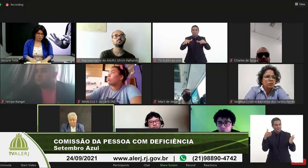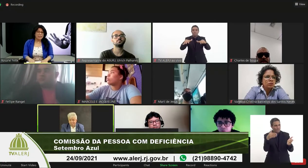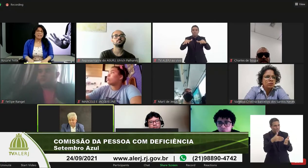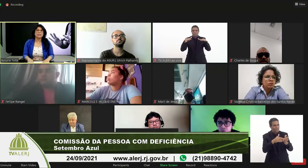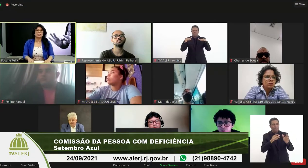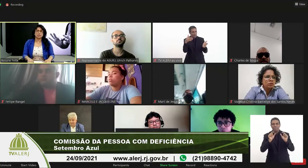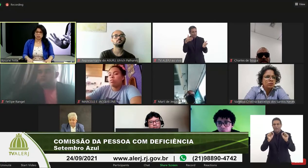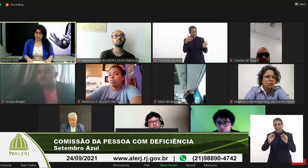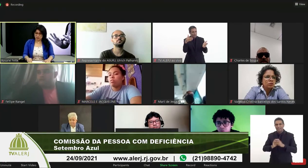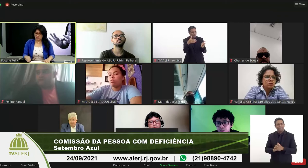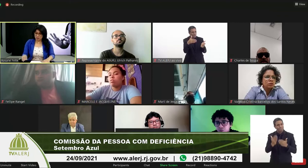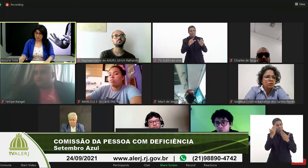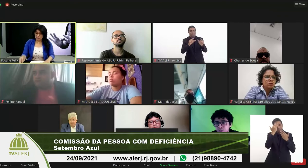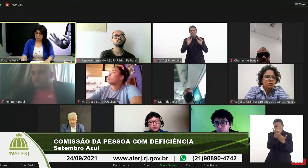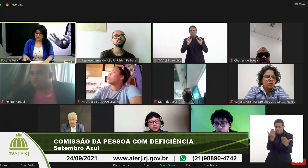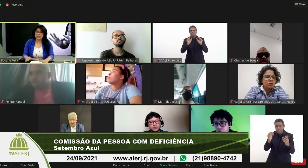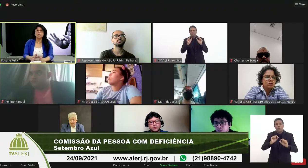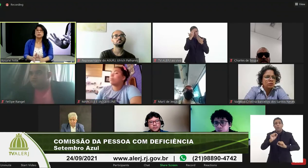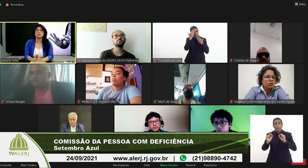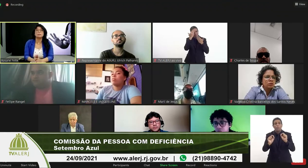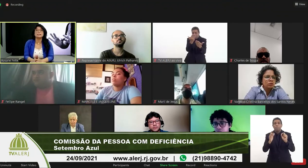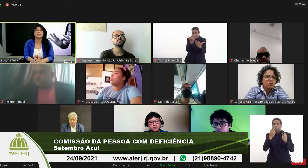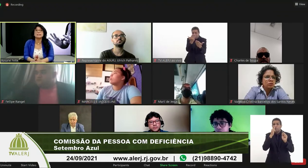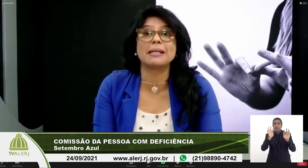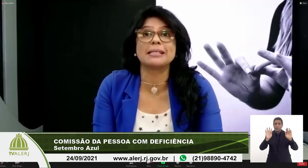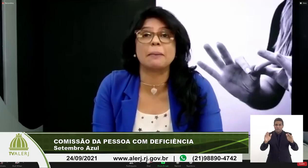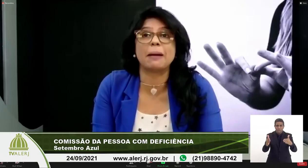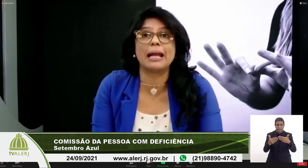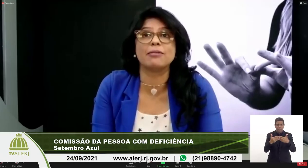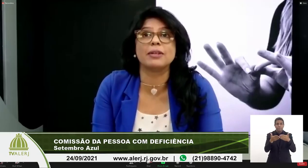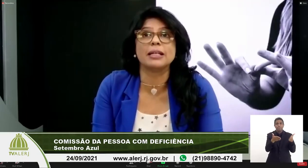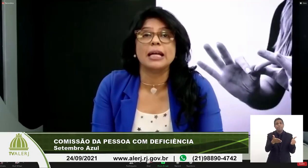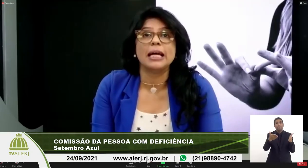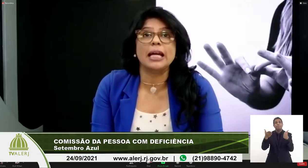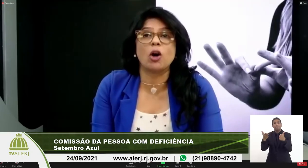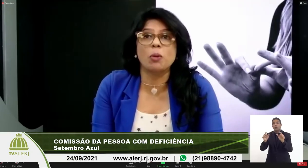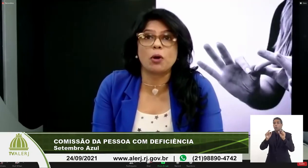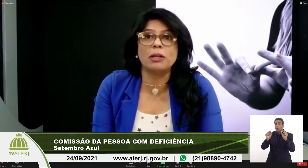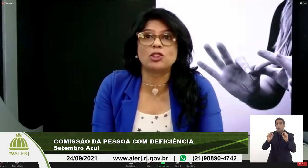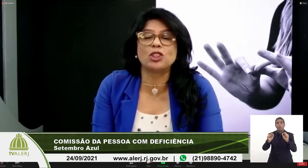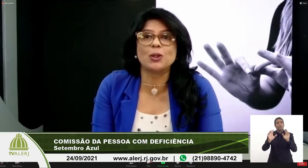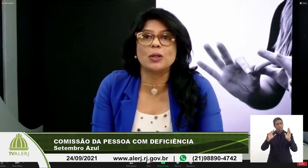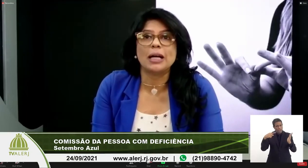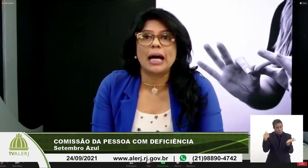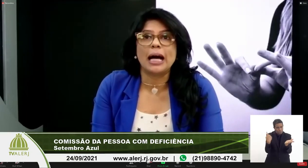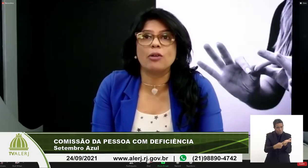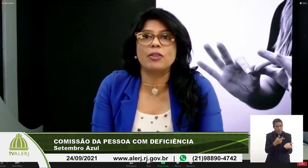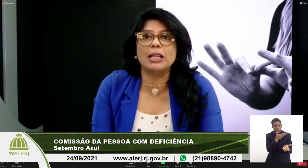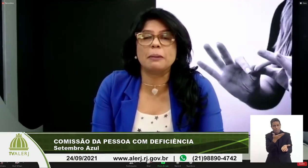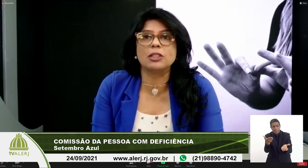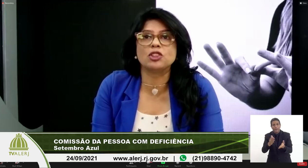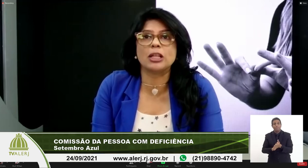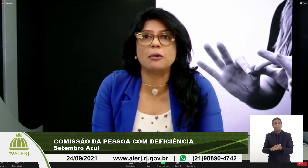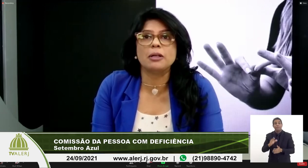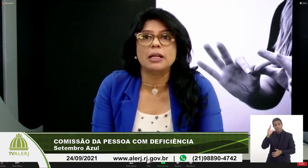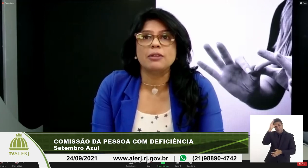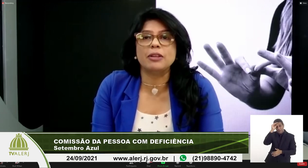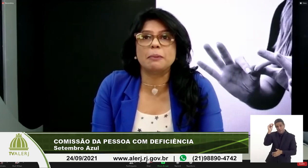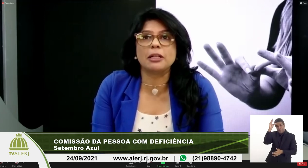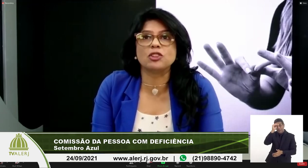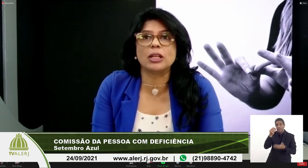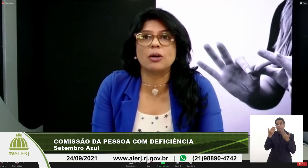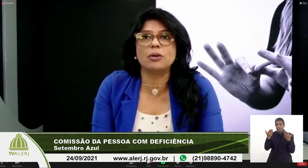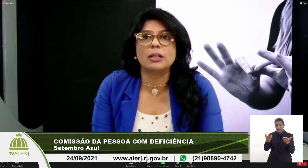isso estamos agora encerrando só preciso passar a palavra como prometido ao Felipe Rangel